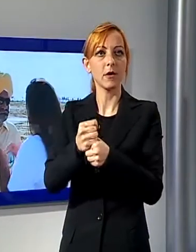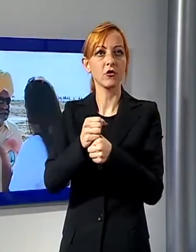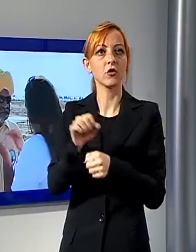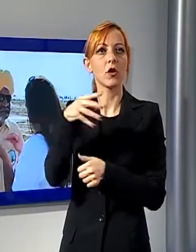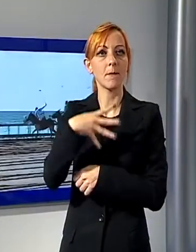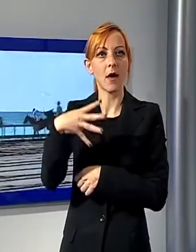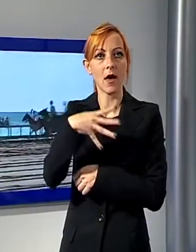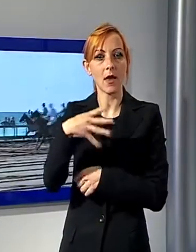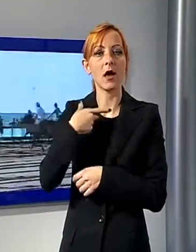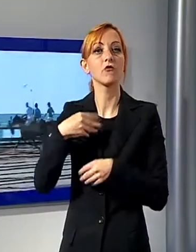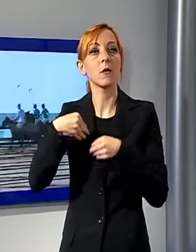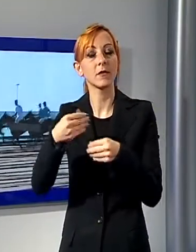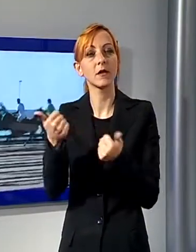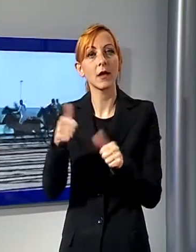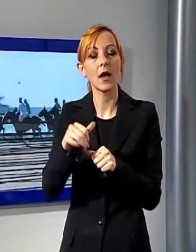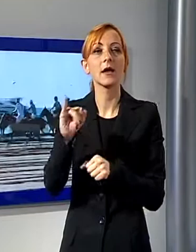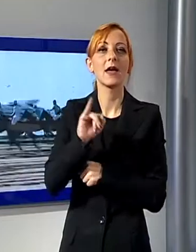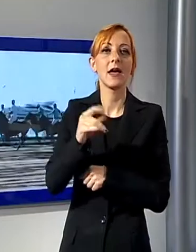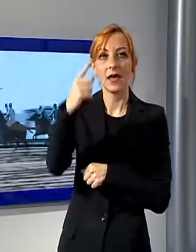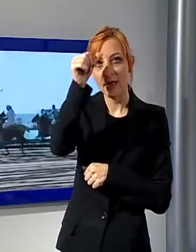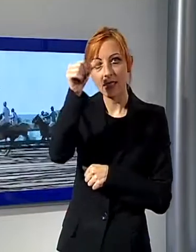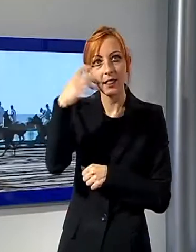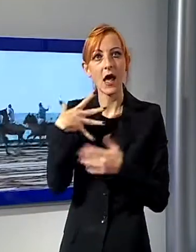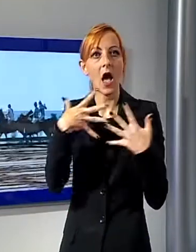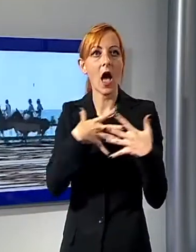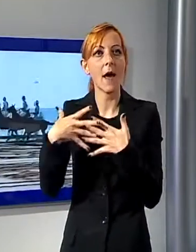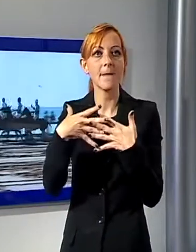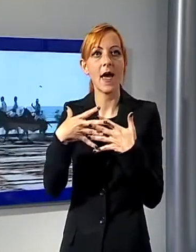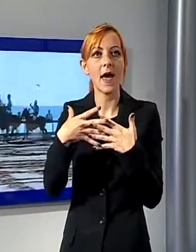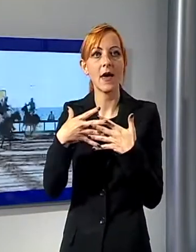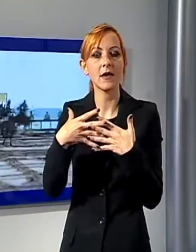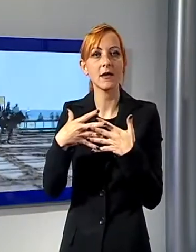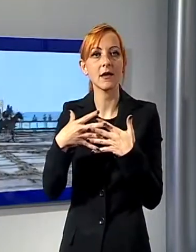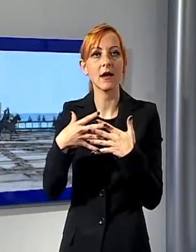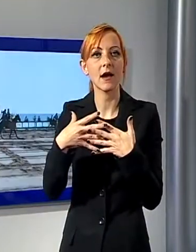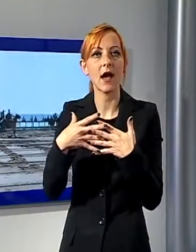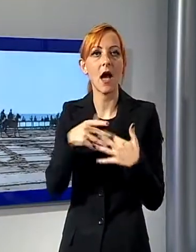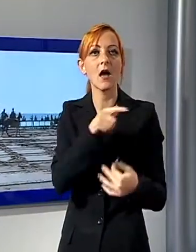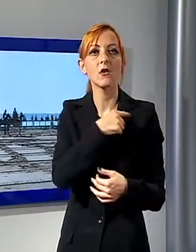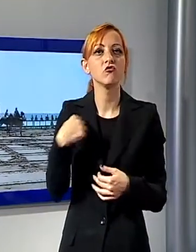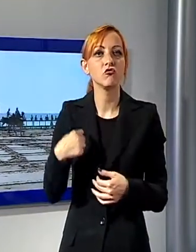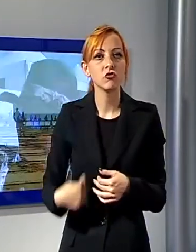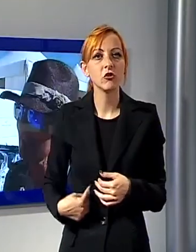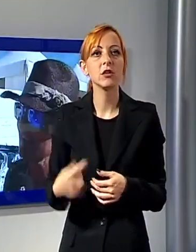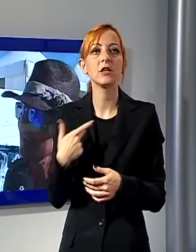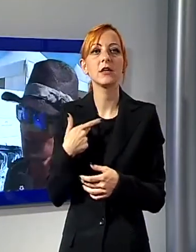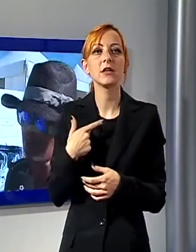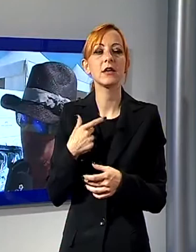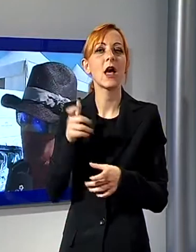Cina, Azerbaijan, quindi siamo veramente molto soddisfatti. Sono venuti da tutto il mondo per noi, non abbiamo